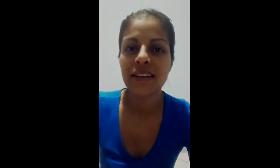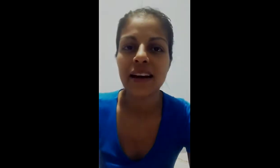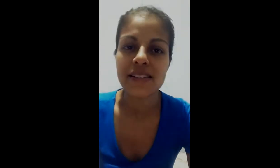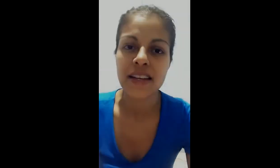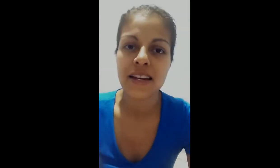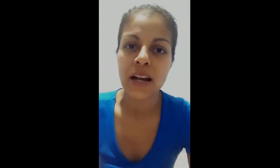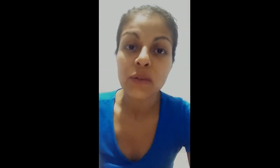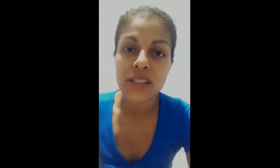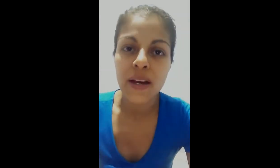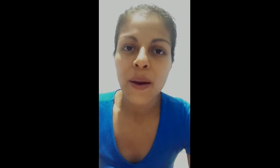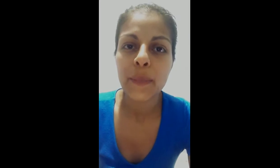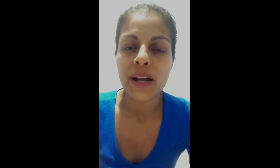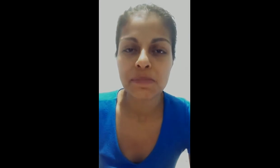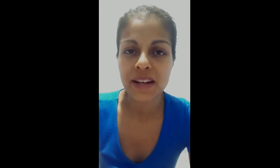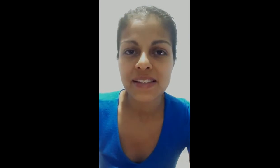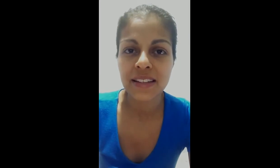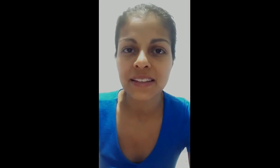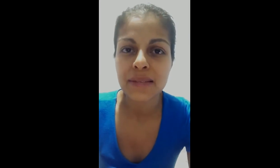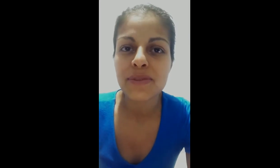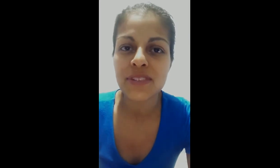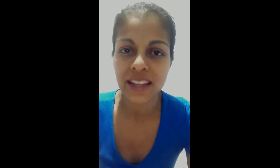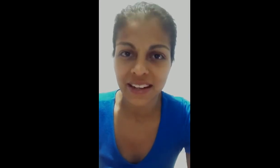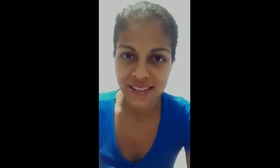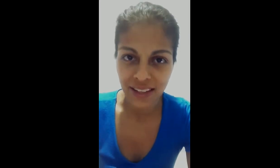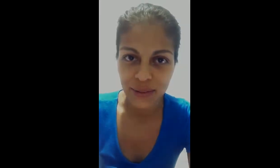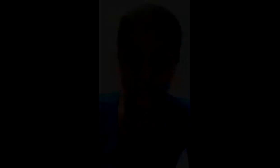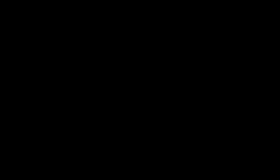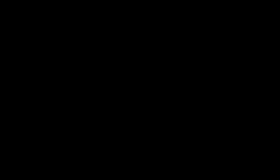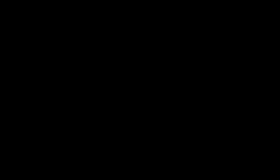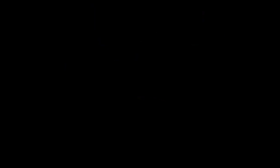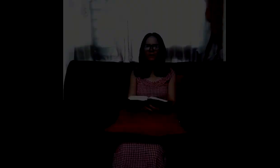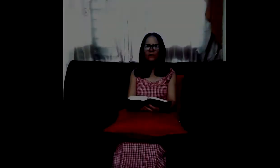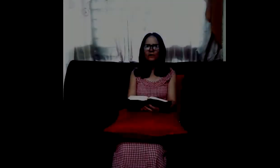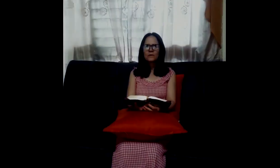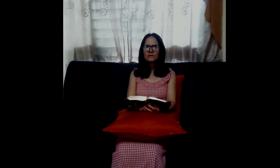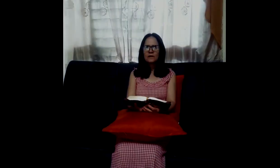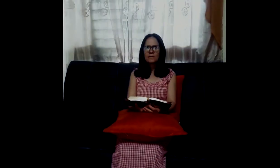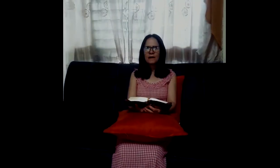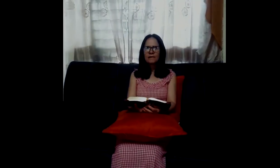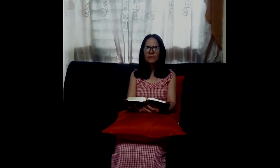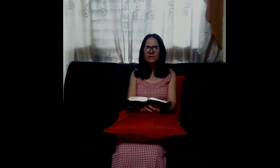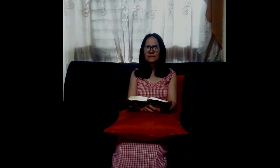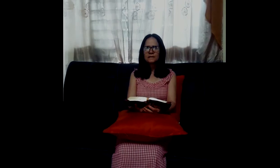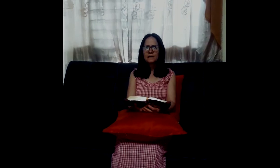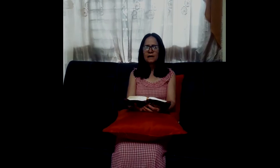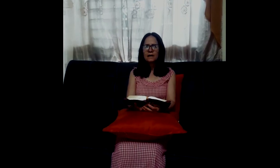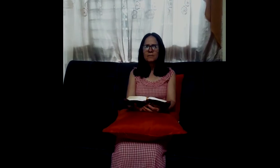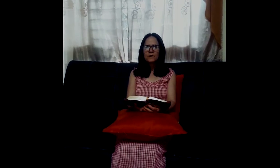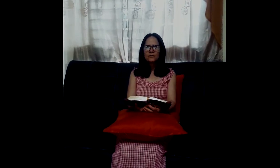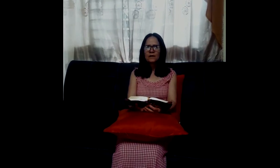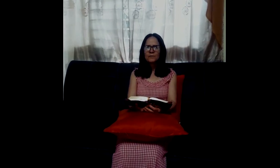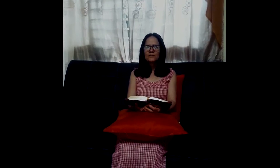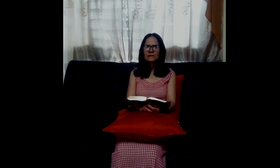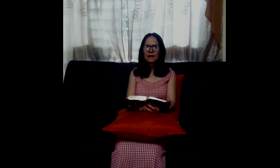adelante, a seguir en la lucha por la esperanza que tenemos de ir al cielo Pienso en la palabra profecía,